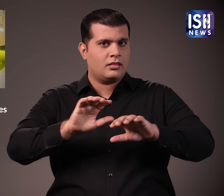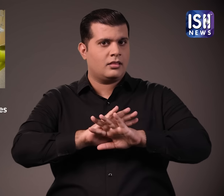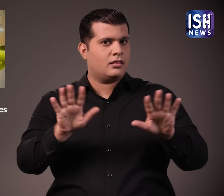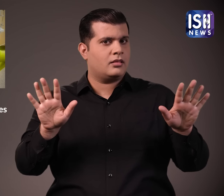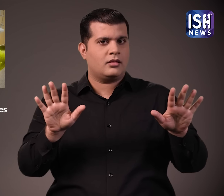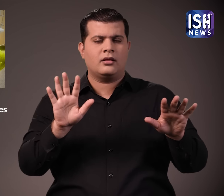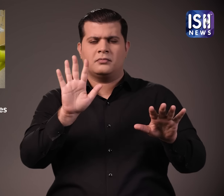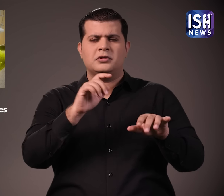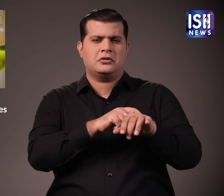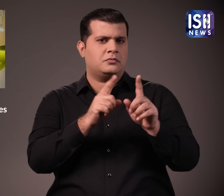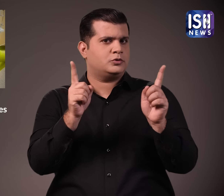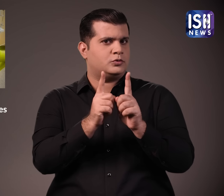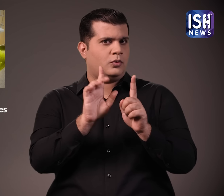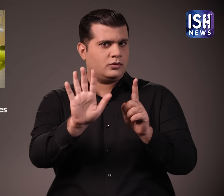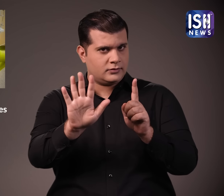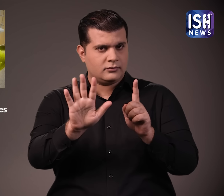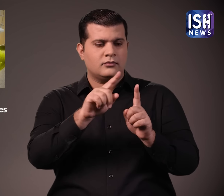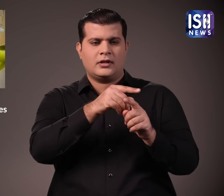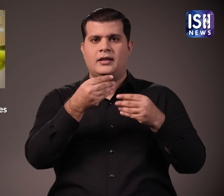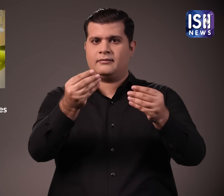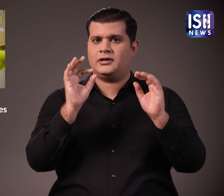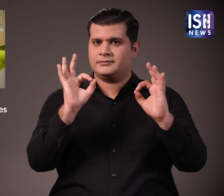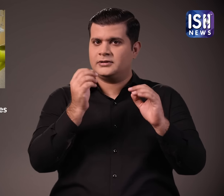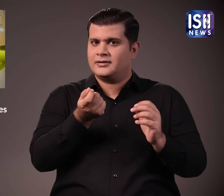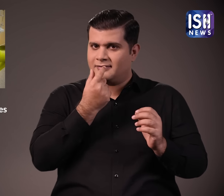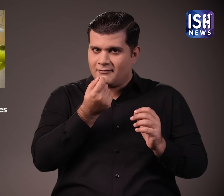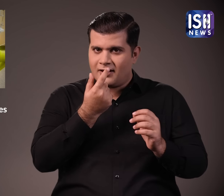हाला कि ये अस्ता ही था और उसे दवाईया दी गई